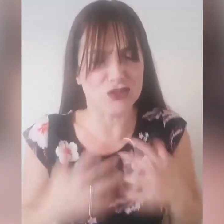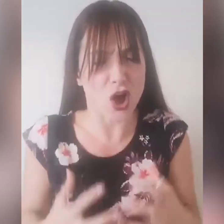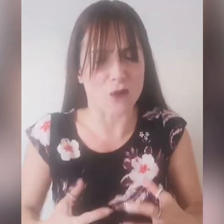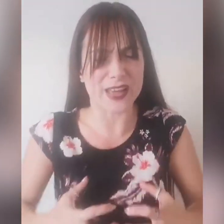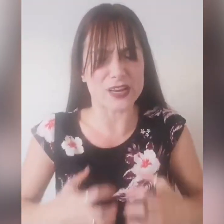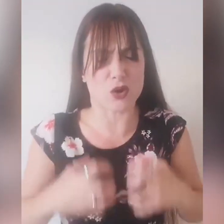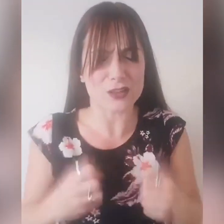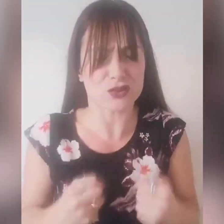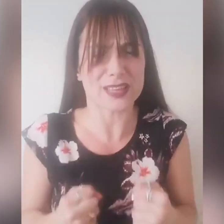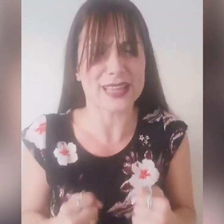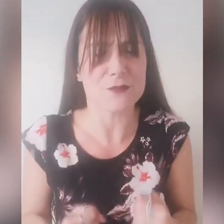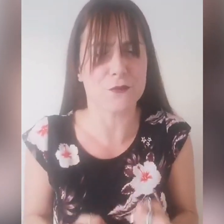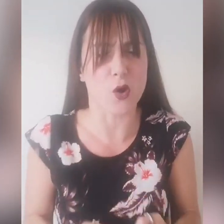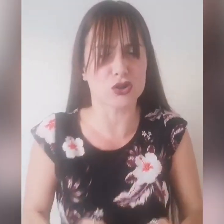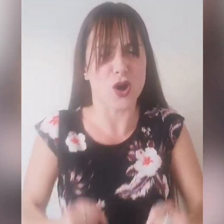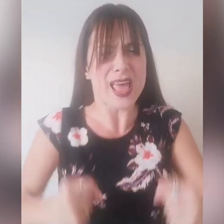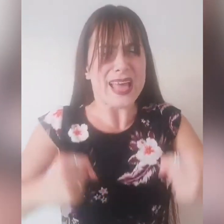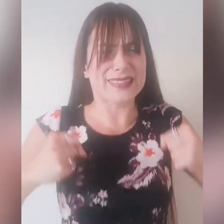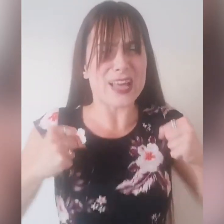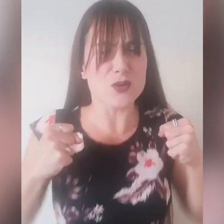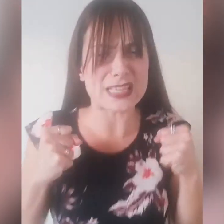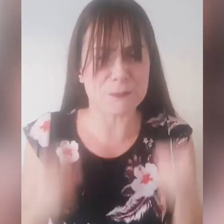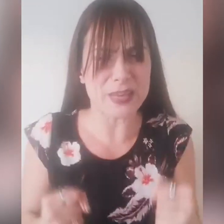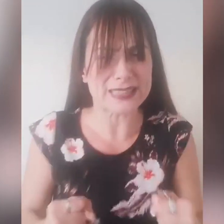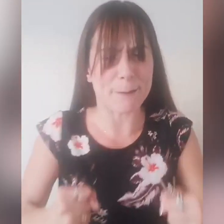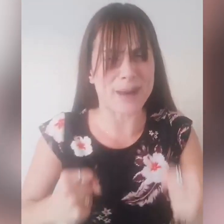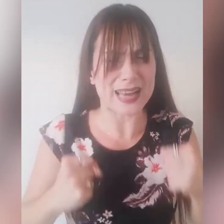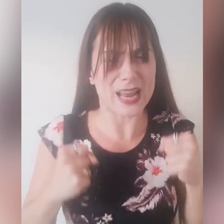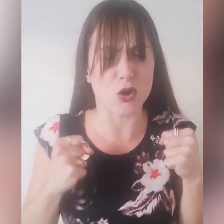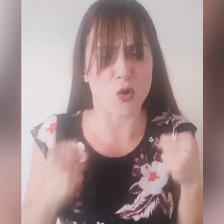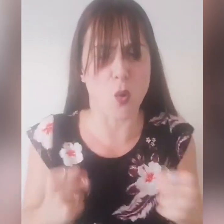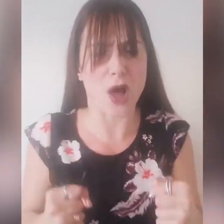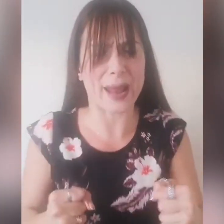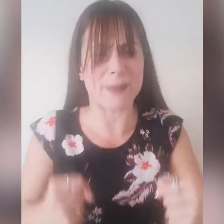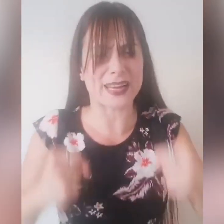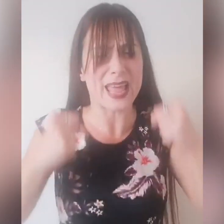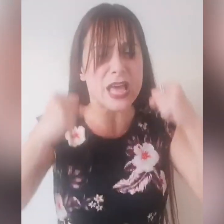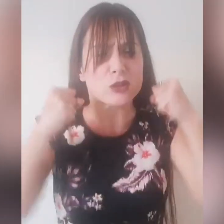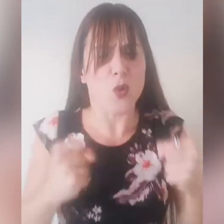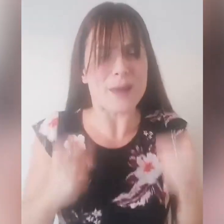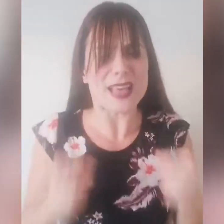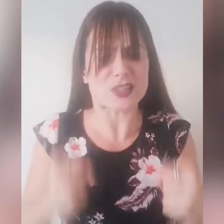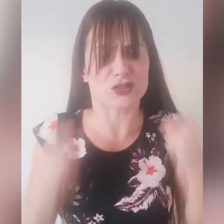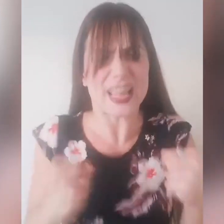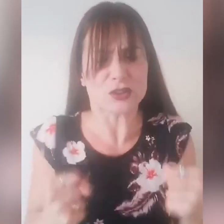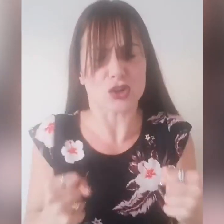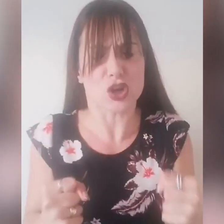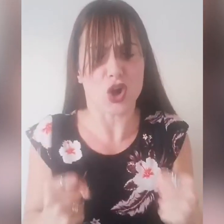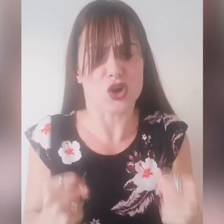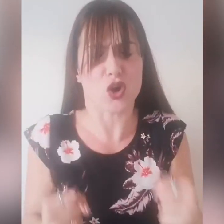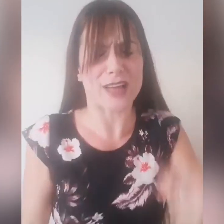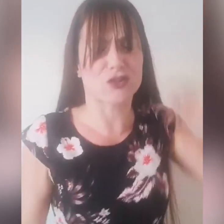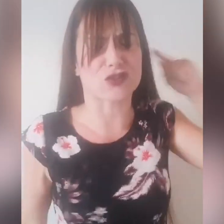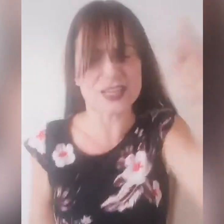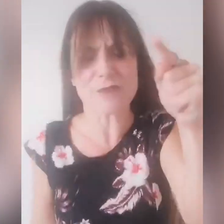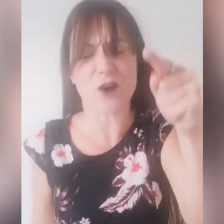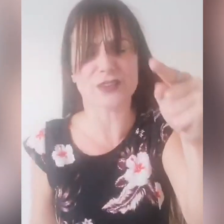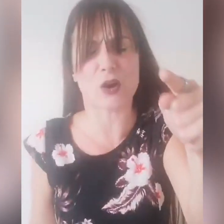gioco, avere il coraggio di andare in fondo, dai una spinta, parla al loro cuore, perché tu hai messo dentro di loro il coraggio, sii forte e